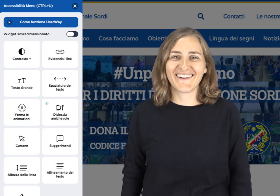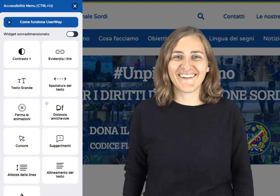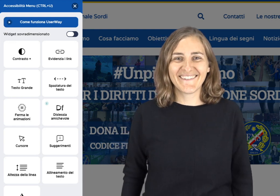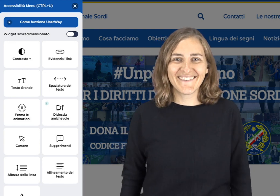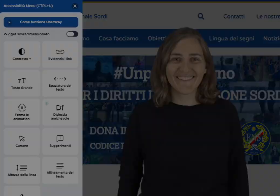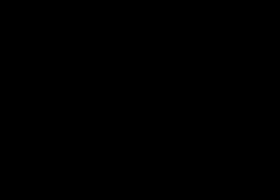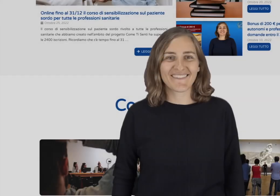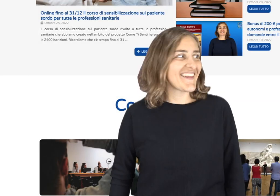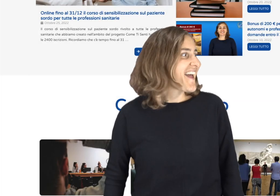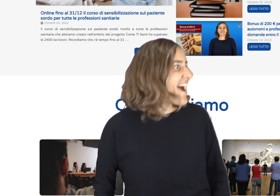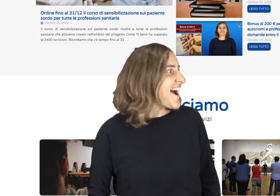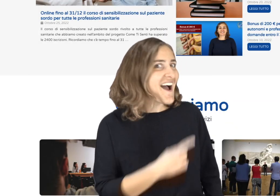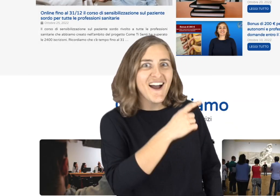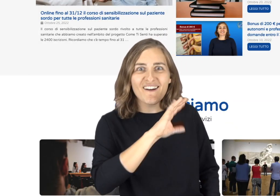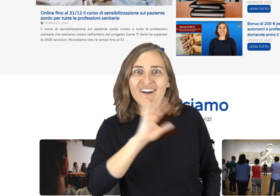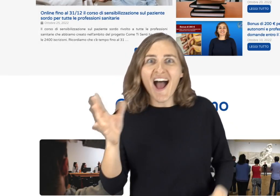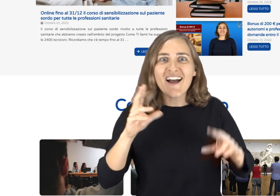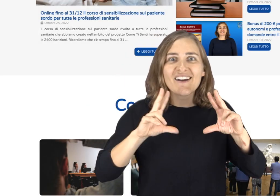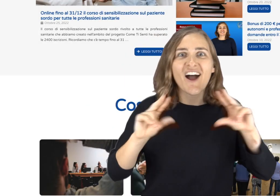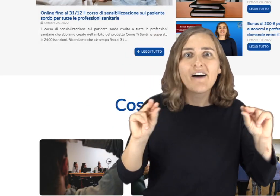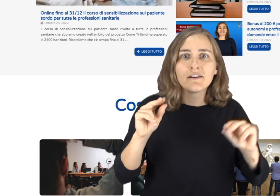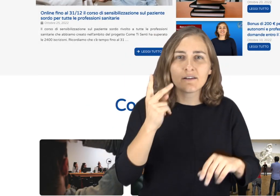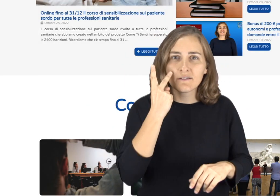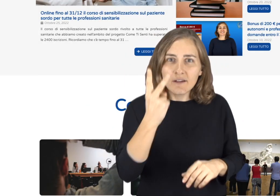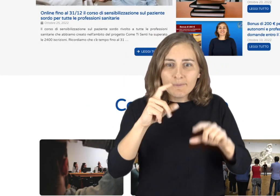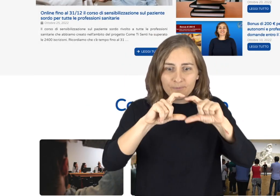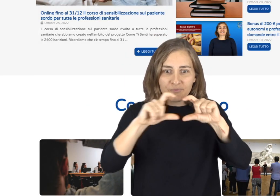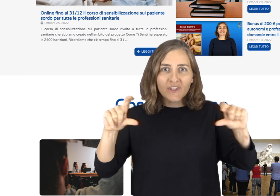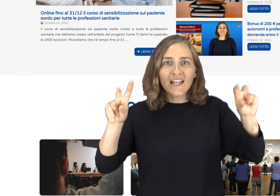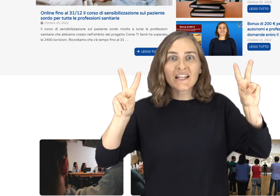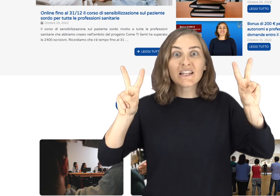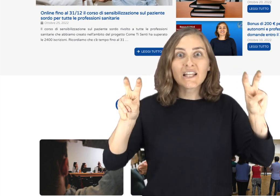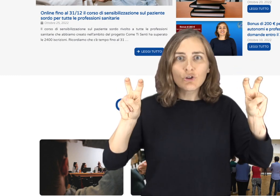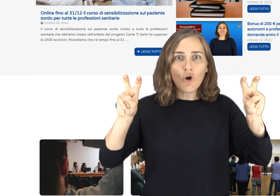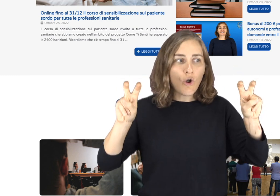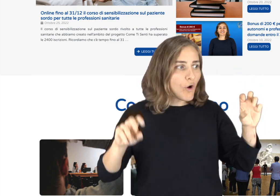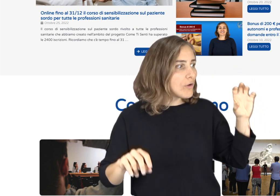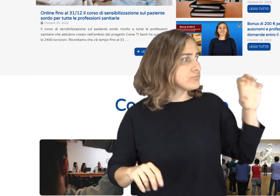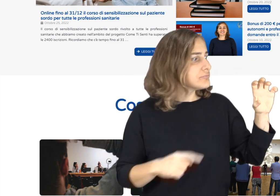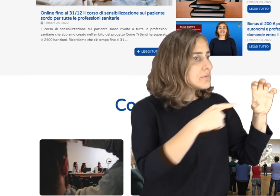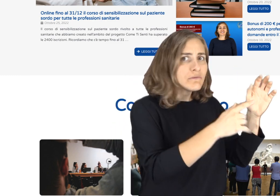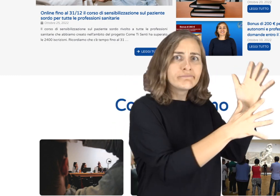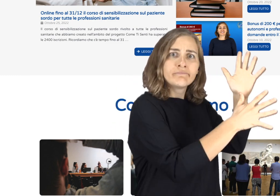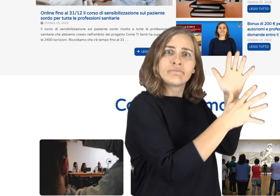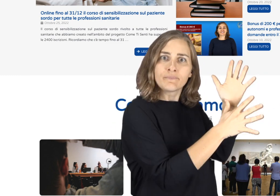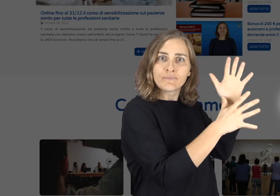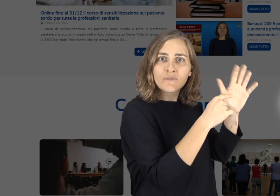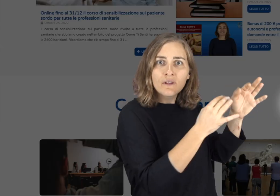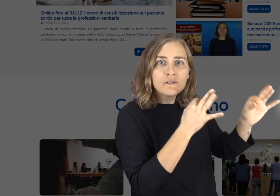Altra novità è la presenza dell'icona delle mani che segnano. Cliccando sull'icona si aprirà un video in